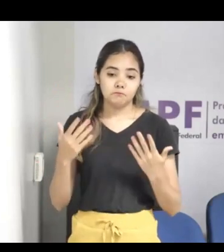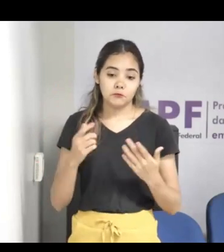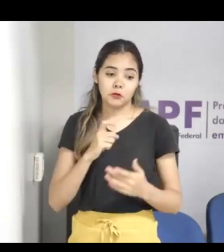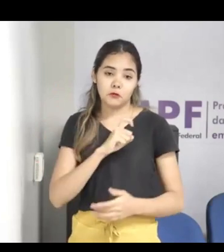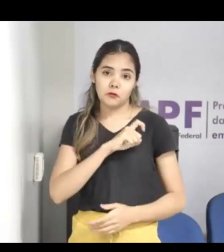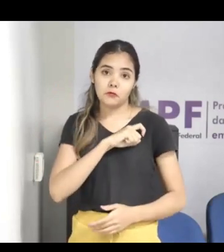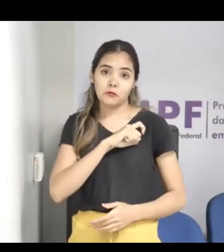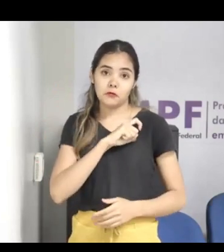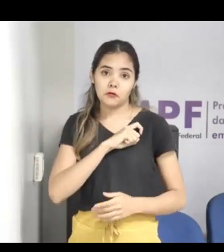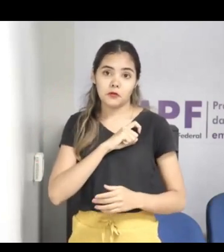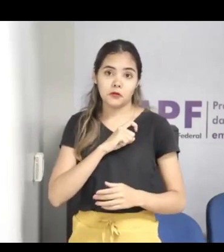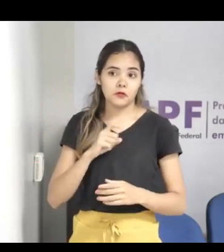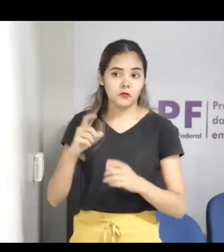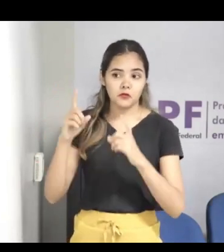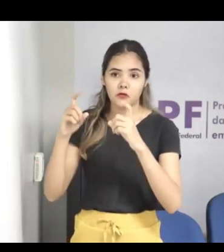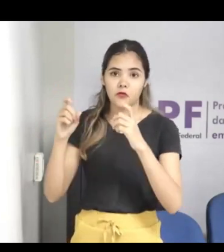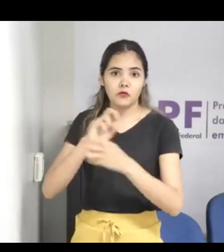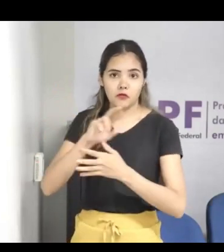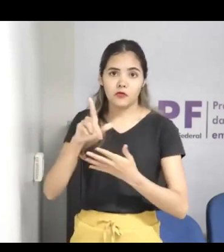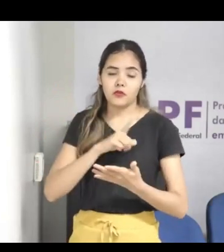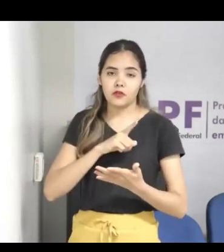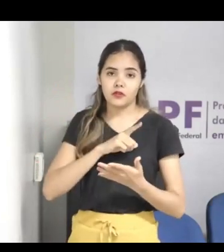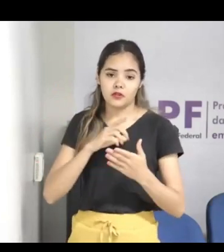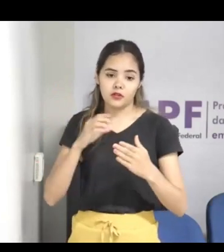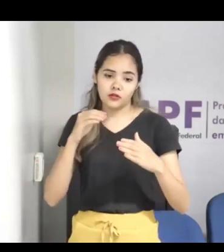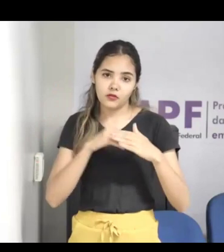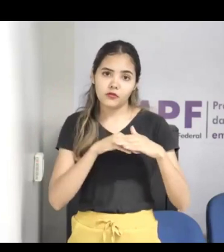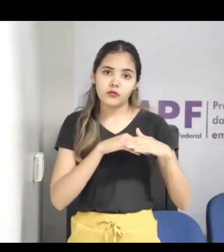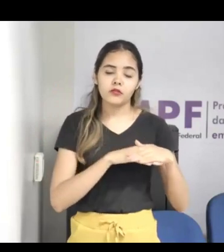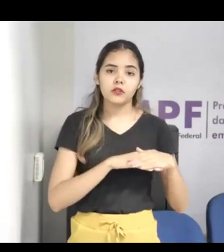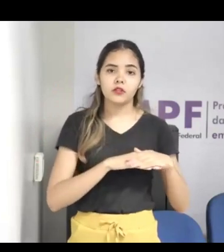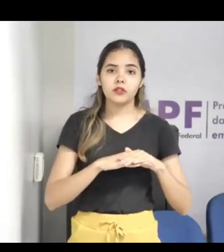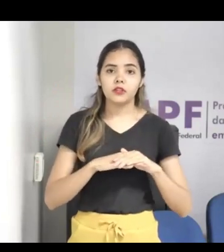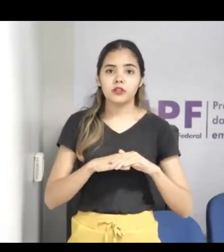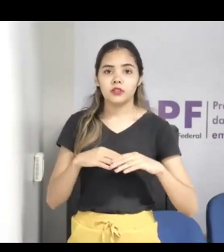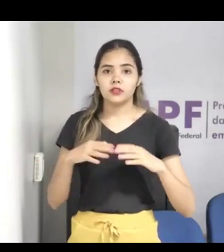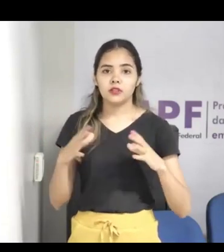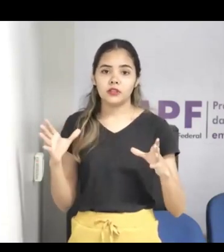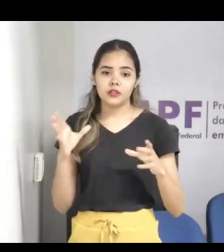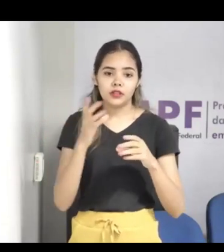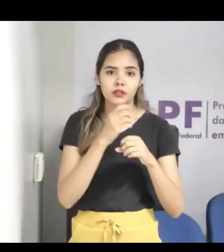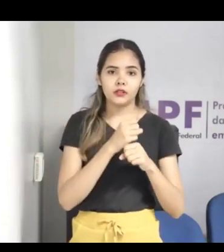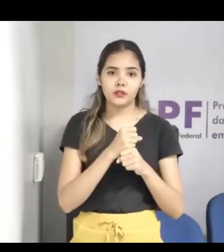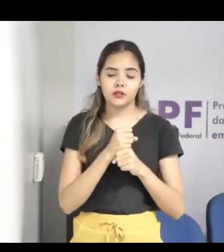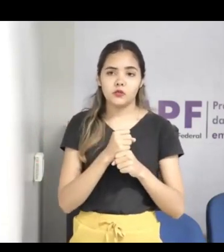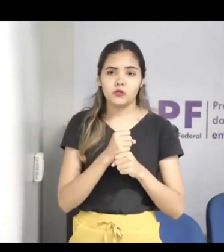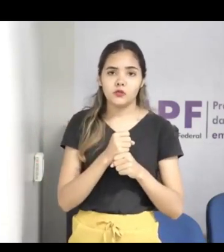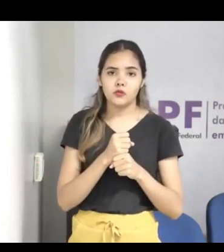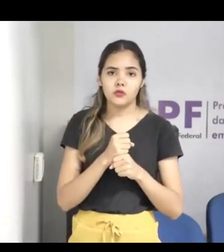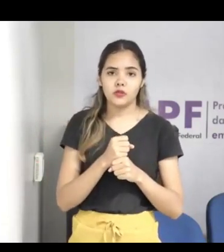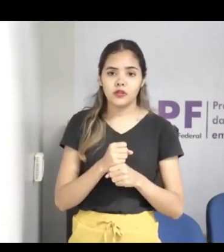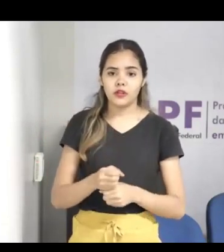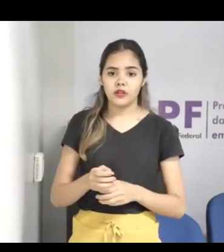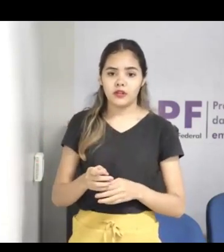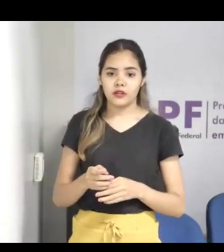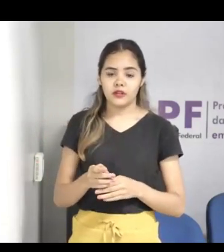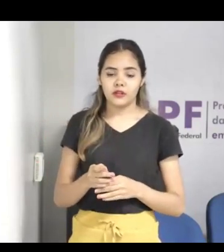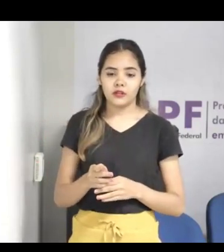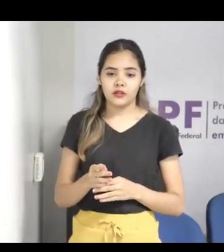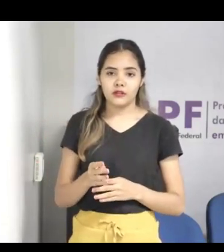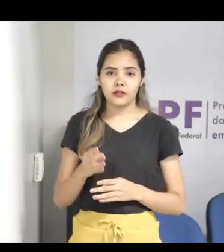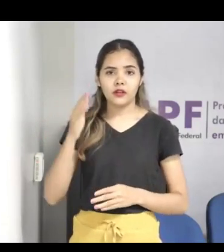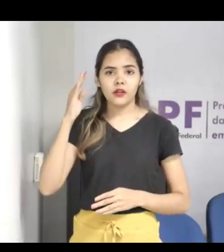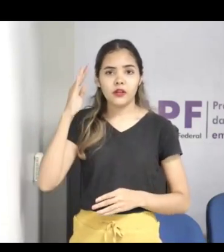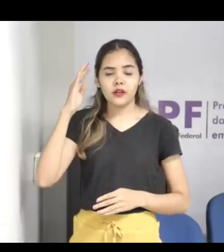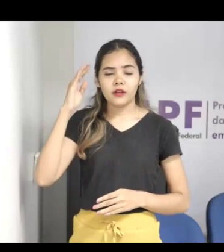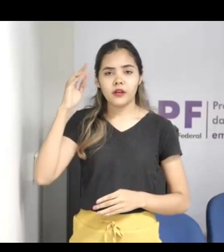tem muitas fotos, já tem vídeos, e tem dados pessoais daquela criança, sabe onde ela estuda, sabe onde a mãe trabalha, onde o pai trabalha,